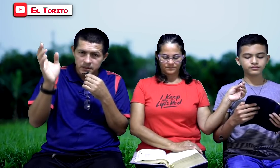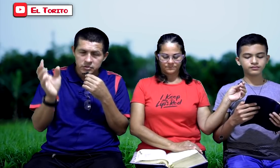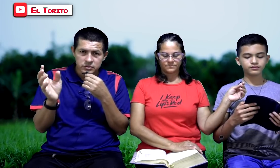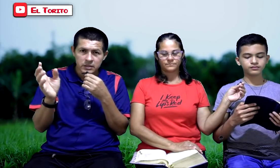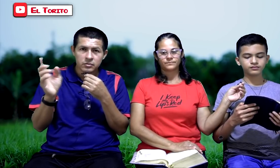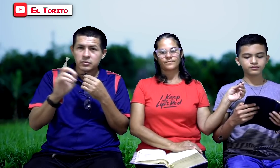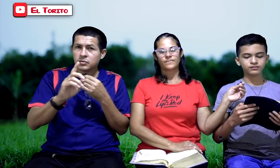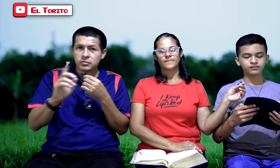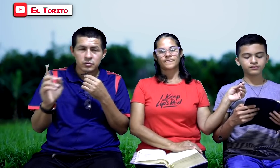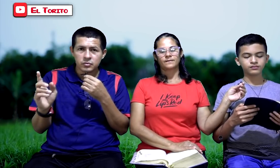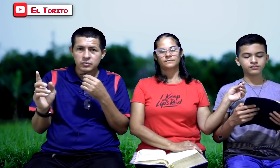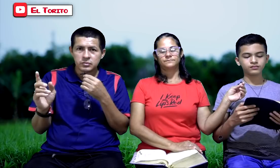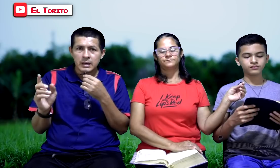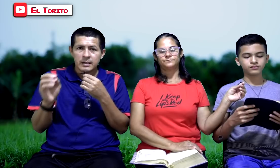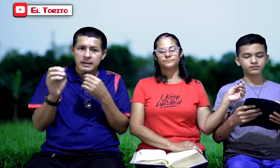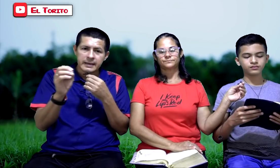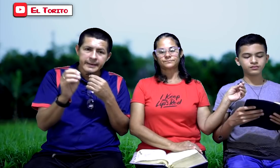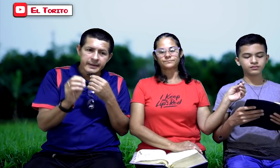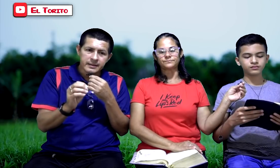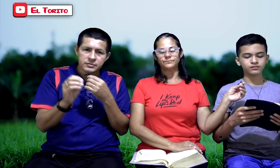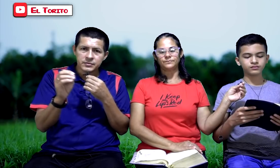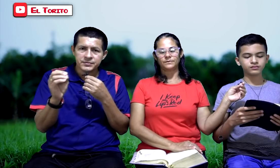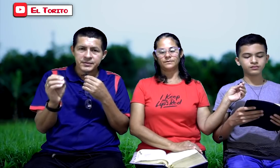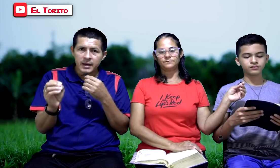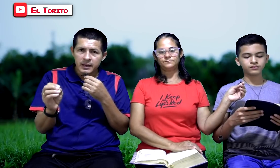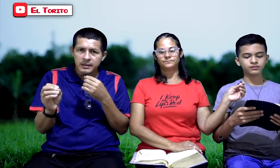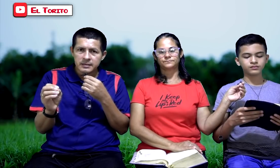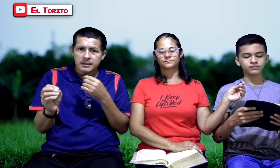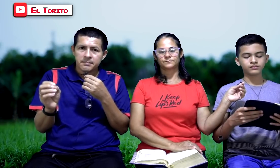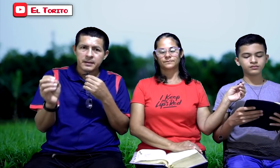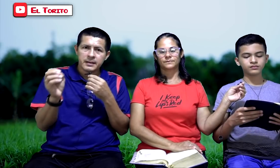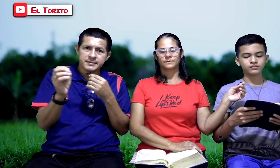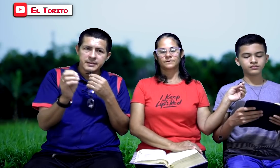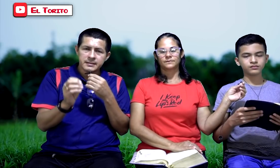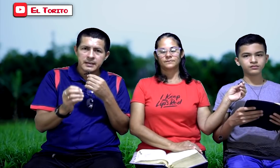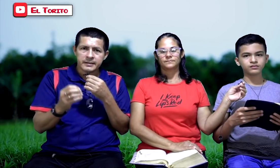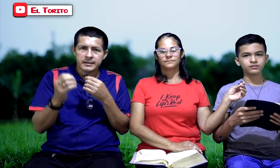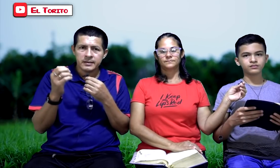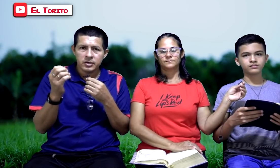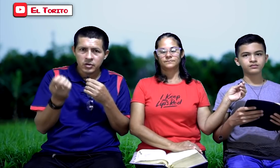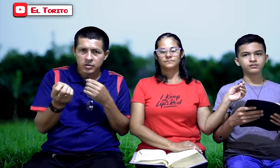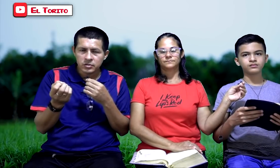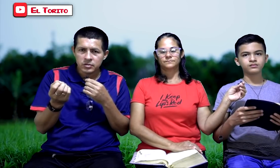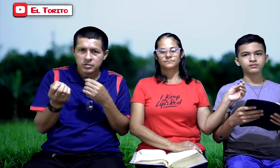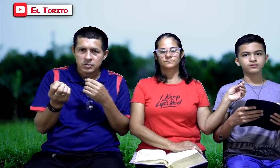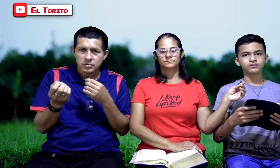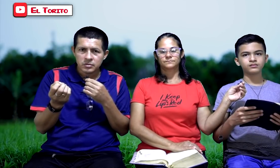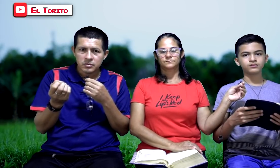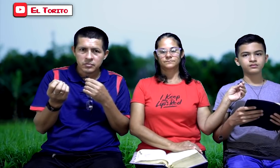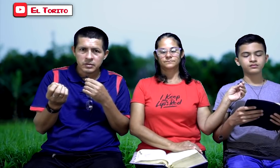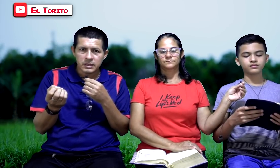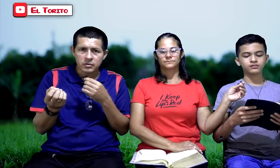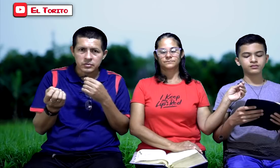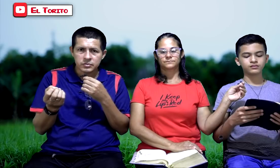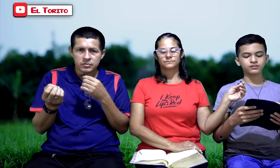bendito sea Dios, no todos, las redes sociales, para hacer de la religión un negocio.